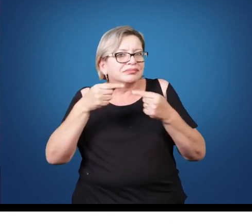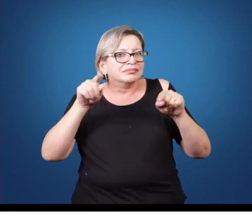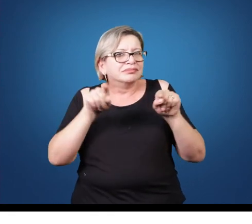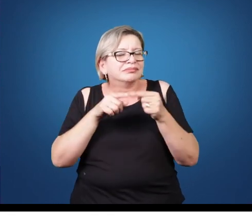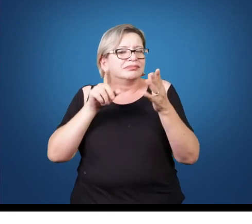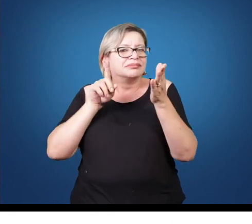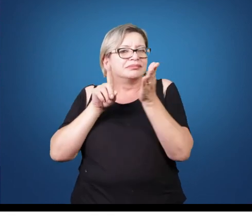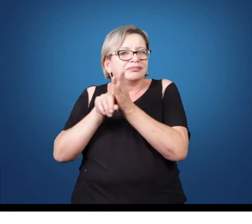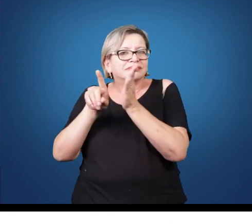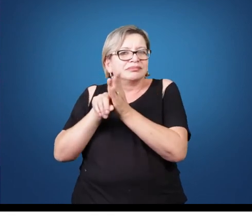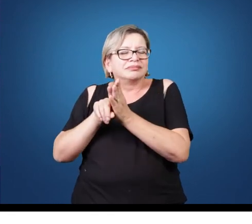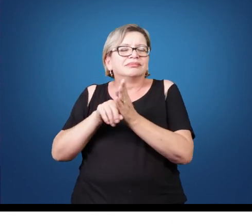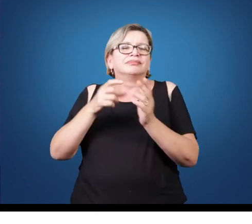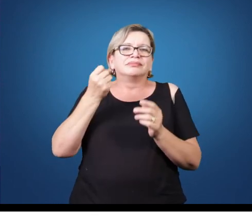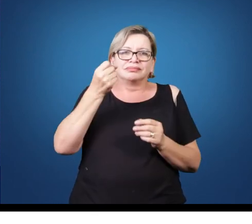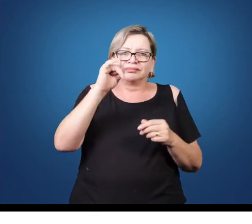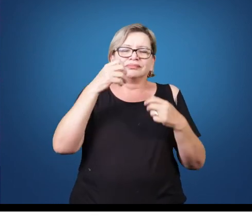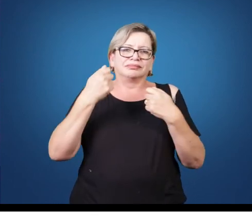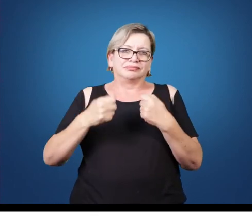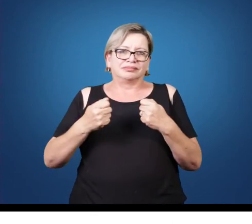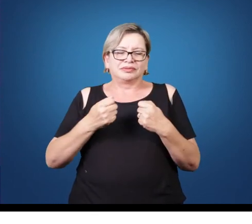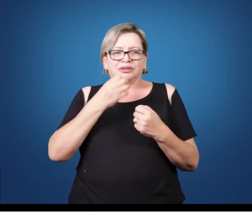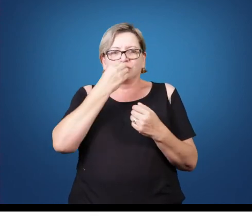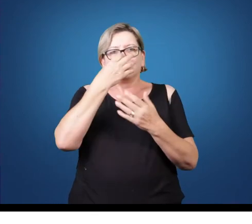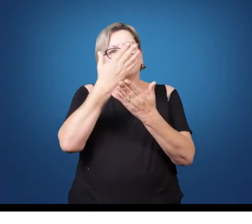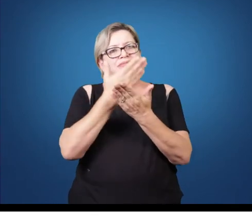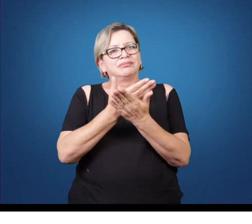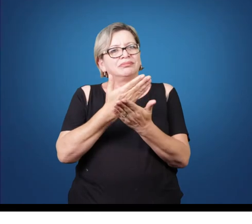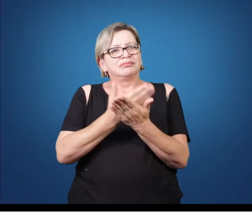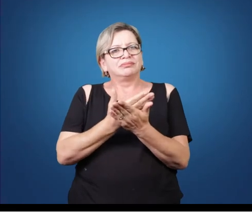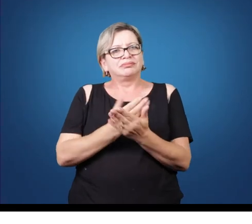quando necessário. Muito obrigado, bons estudos.